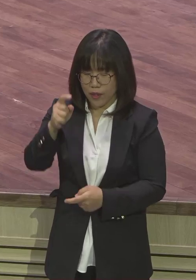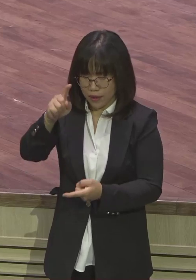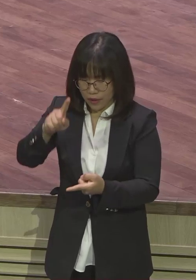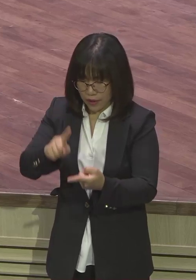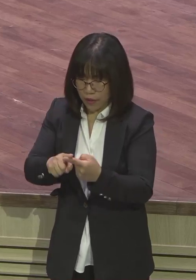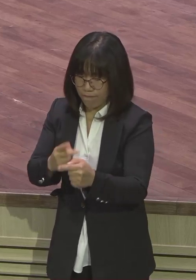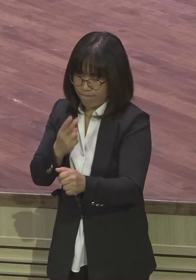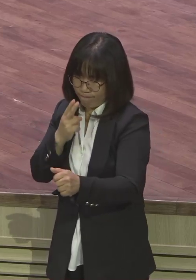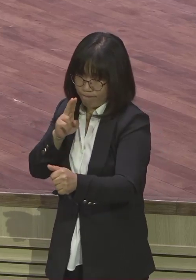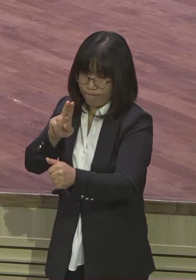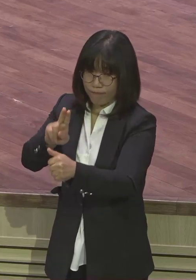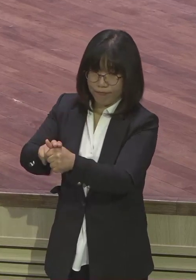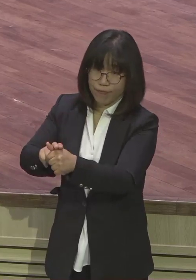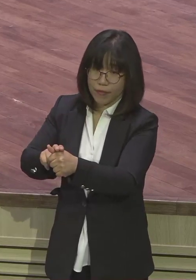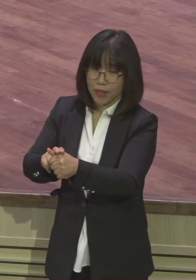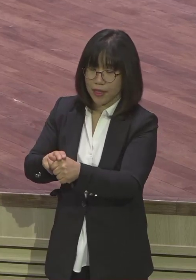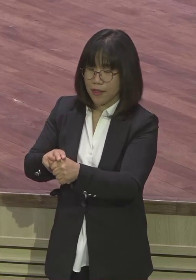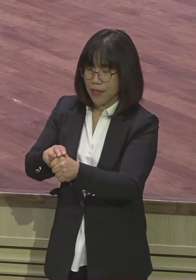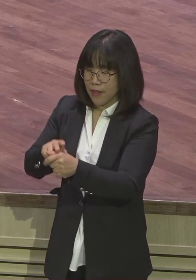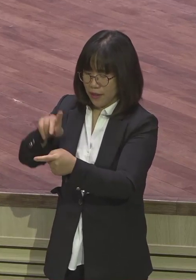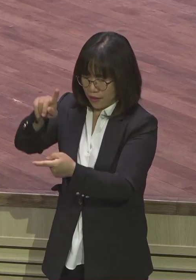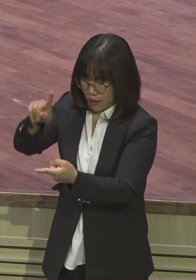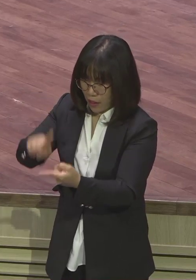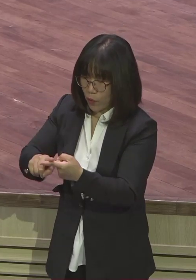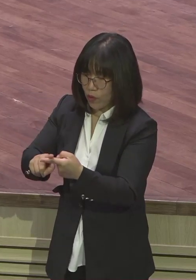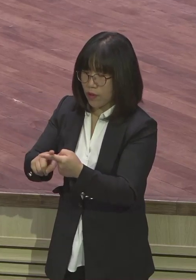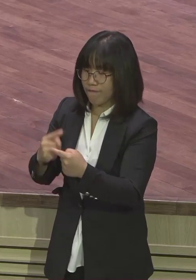정면이요 바로 그냥 가는 거예요 그냥